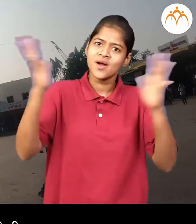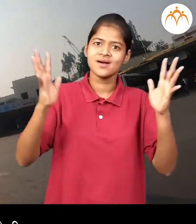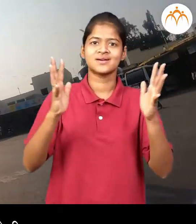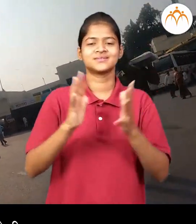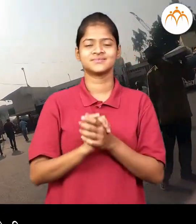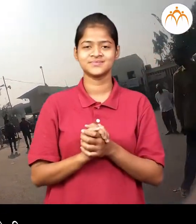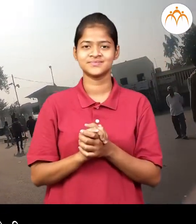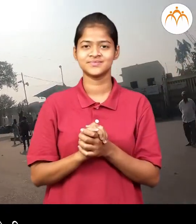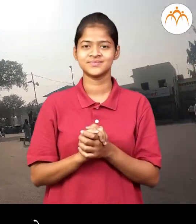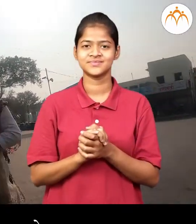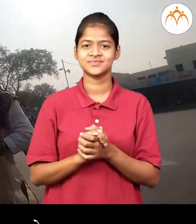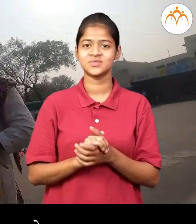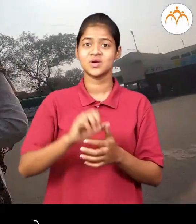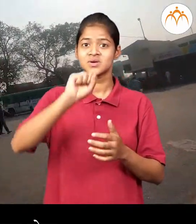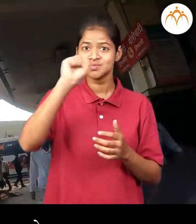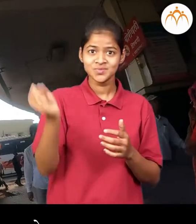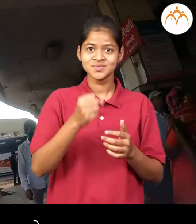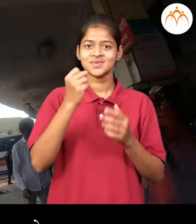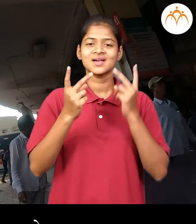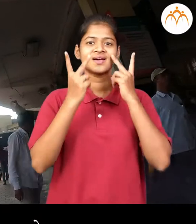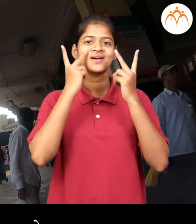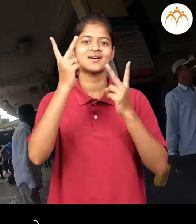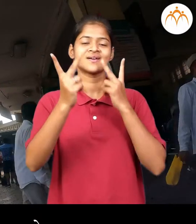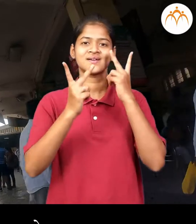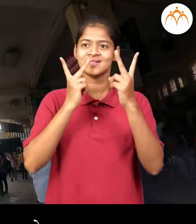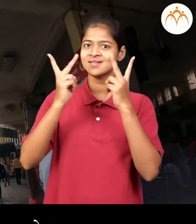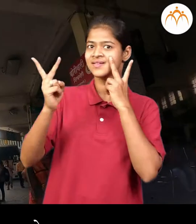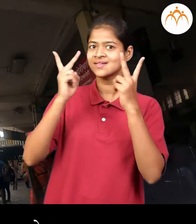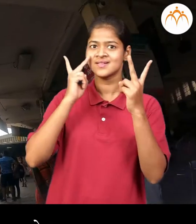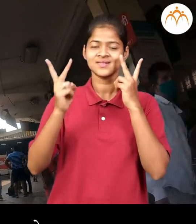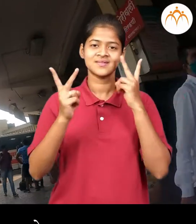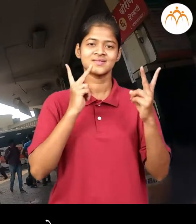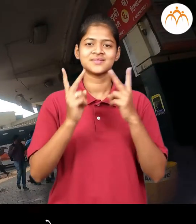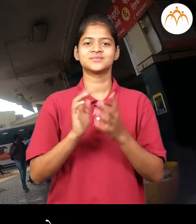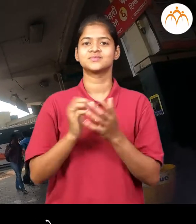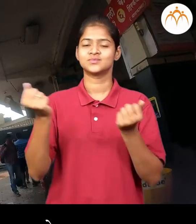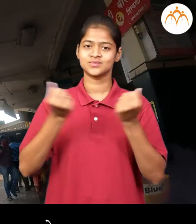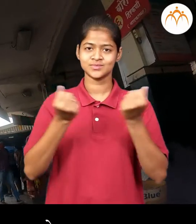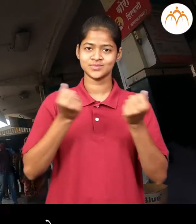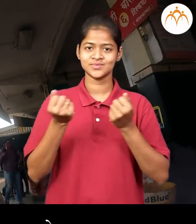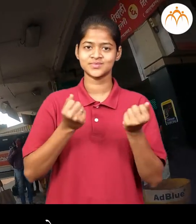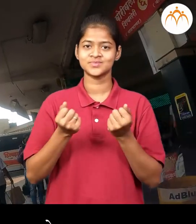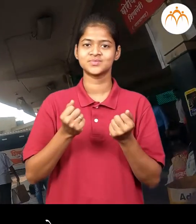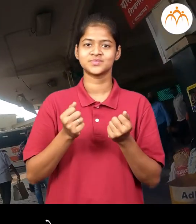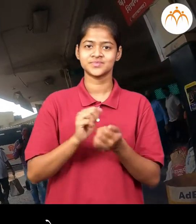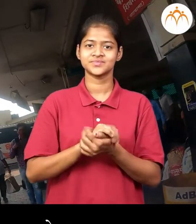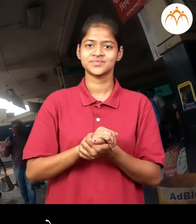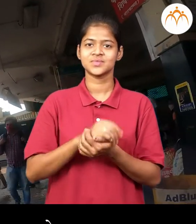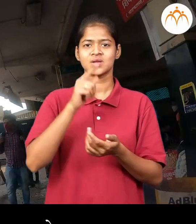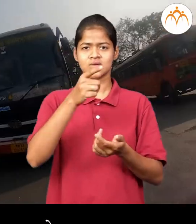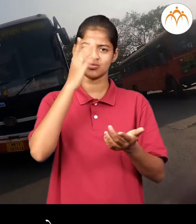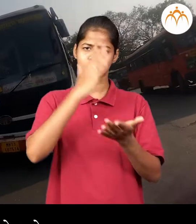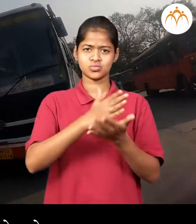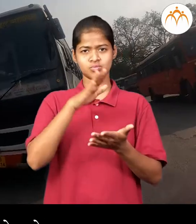अस्तात सुमेद आजुबाजुला पघत होता काही बस फलाटावर थामले